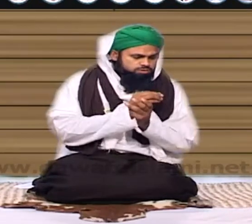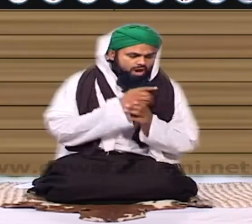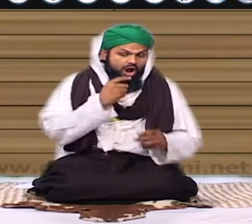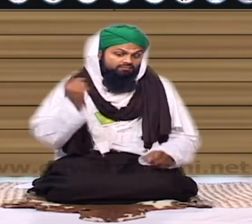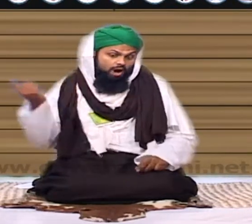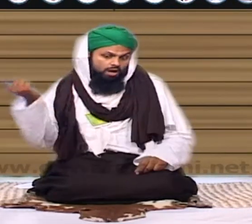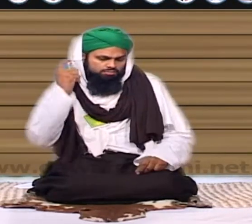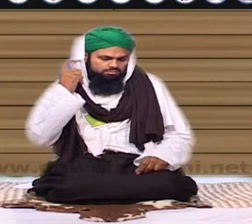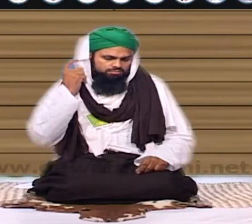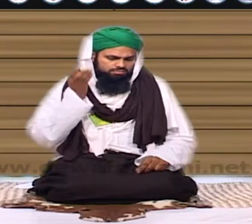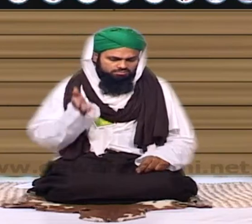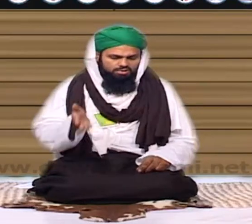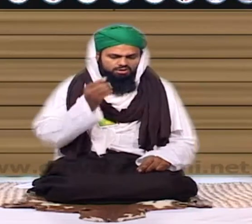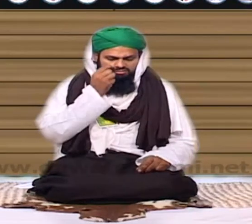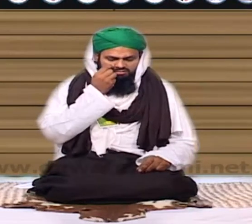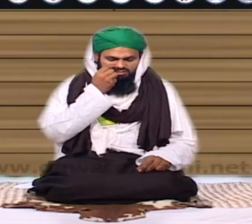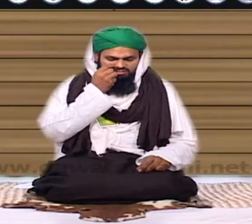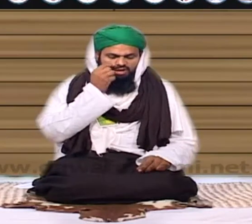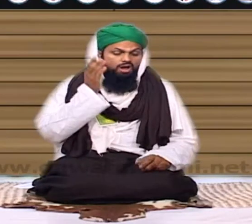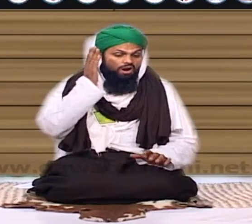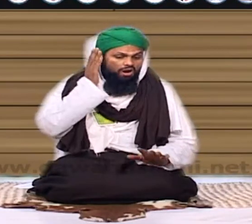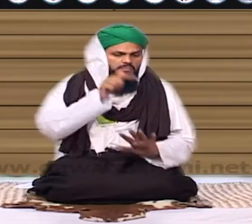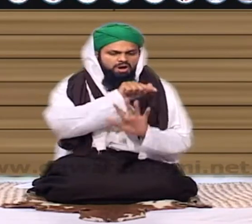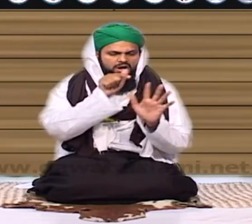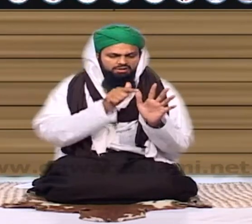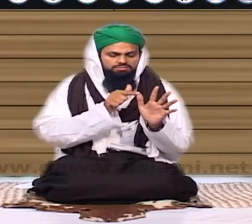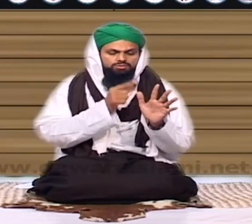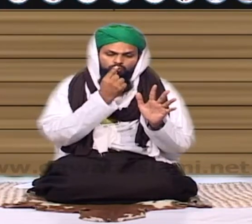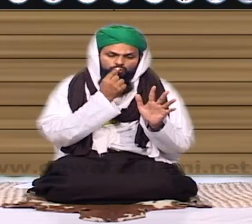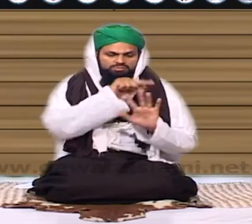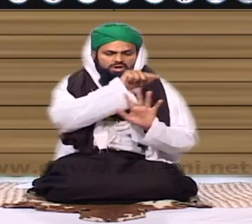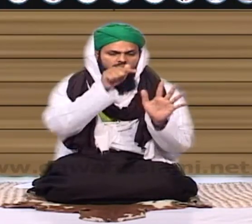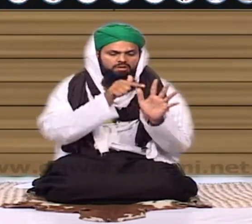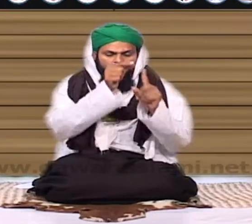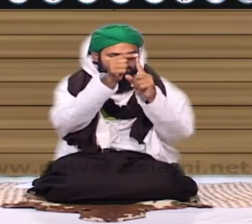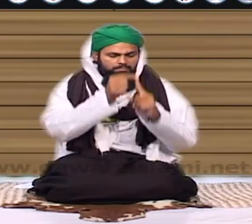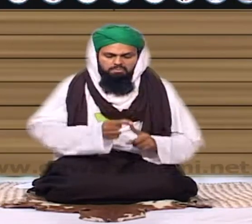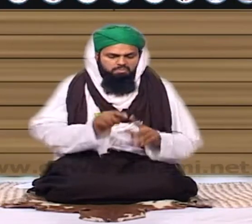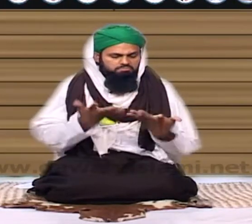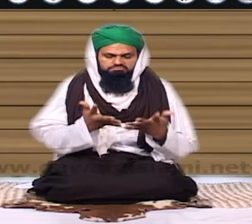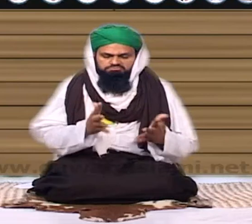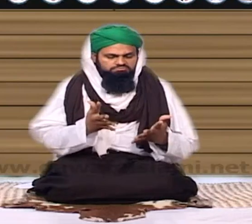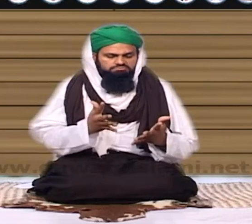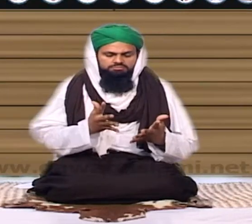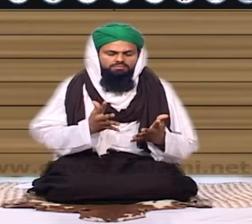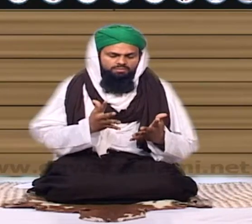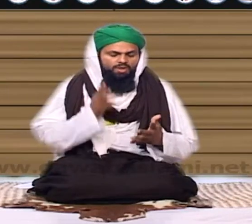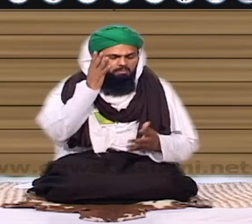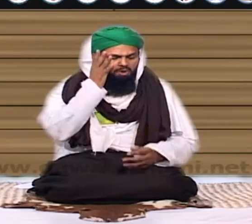تو غیب سے آواز آئی کہ یہ نماز روزے کی پابندی نہیں کرتا تھا پھر پانچویں قبر میں نے جب کھو دی